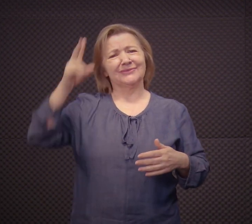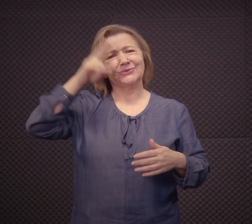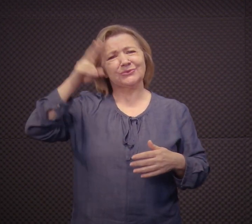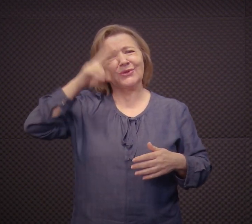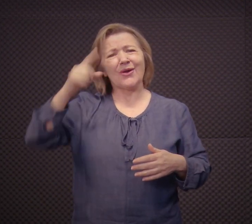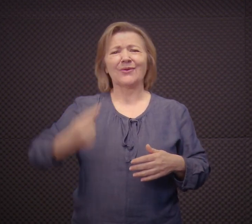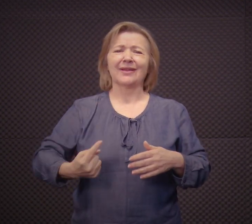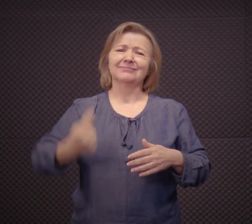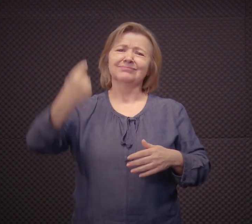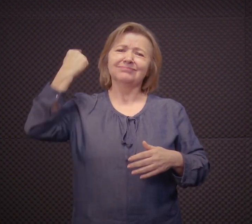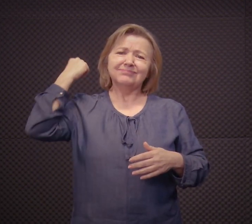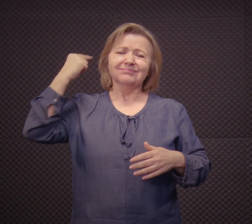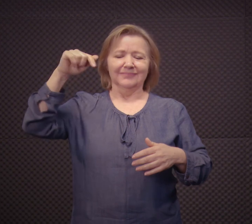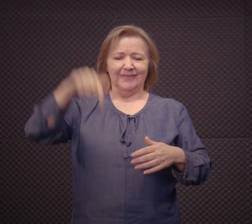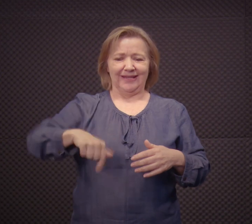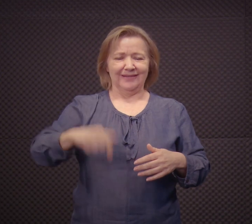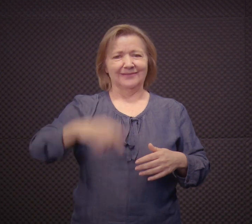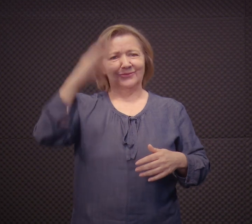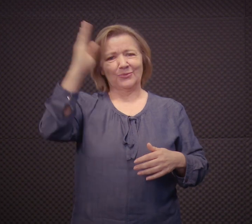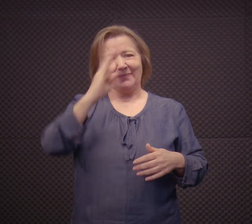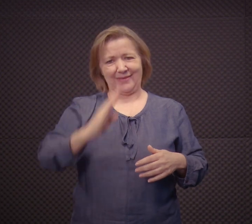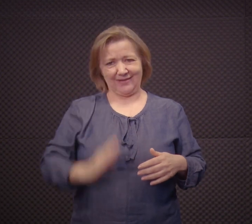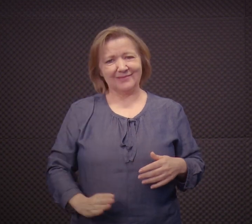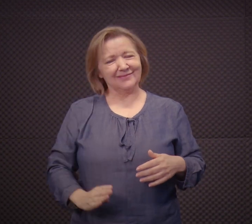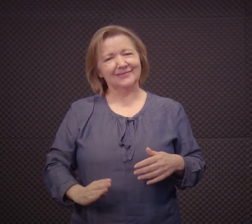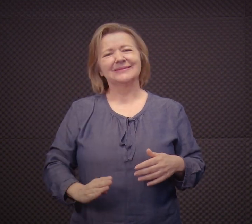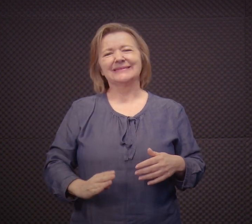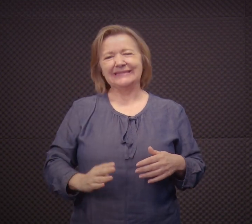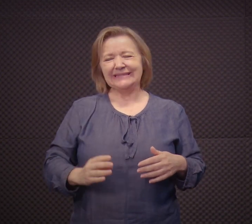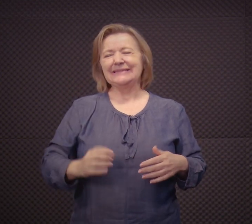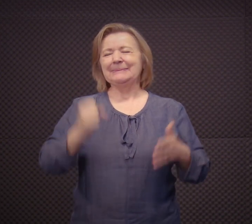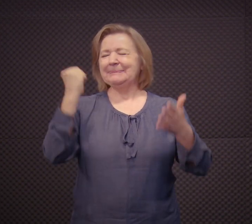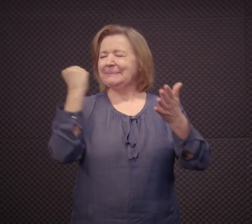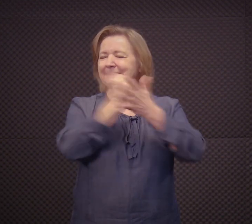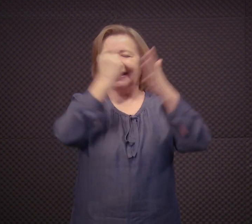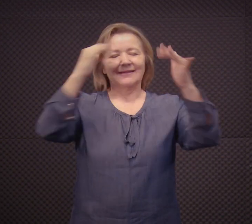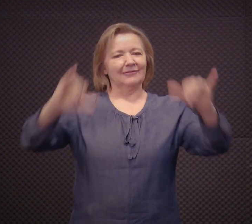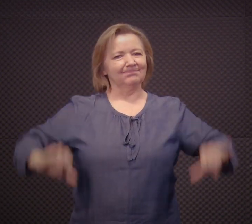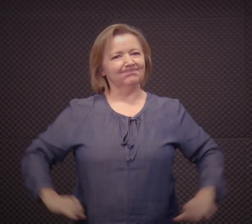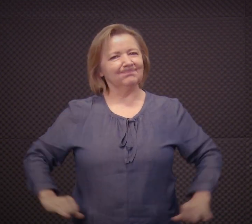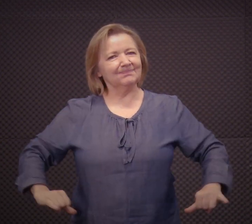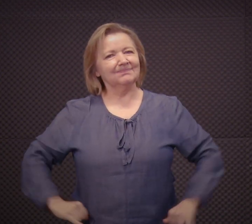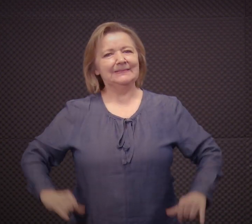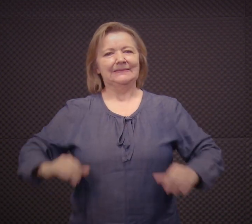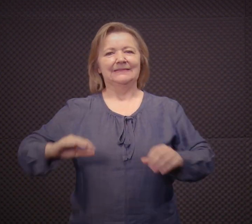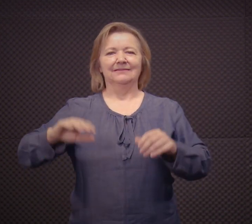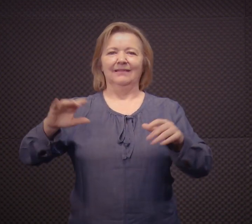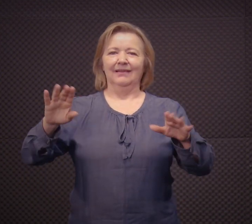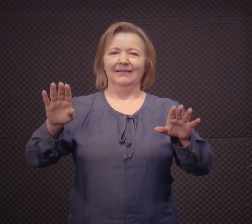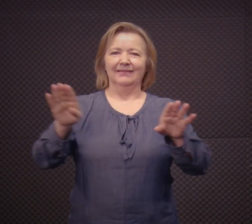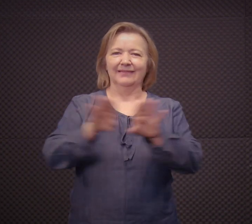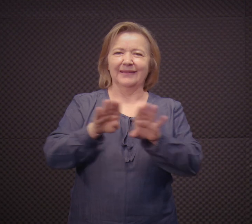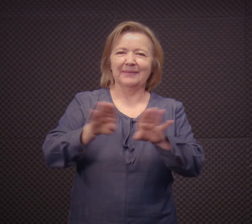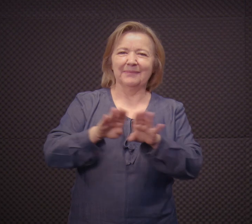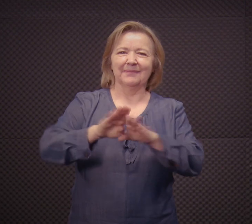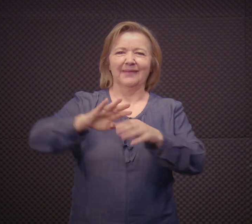Então, para falar um pouquinho dessa história, aqui no Brasil nós temos uma marca de muito